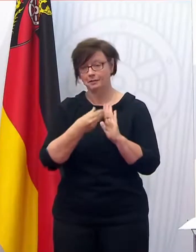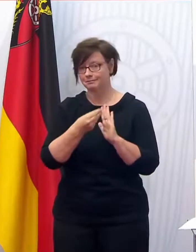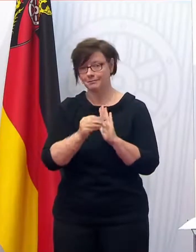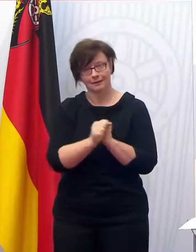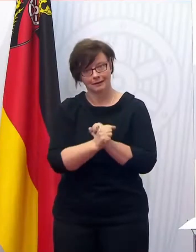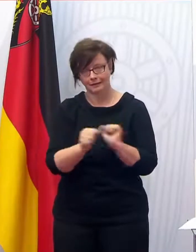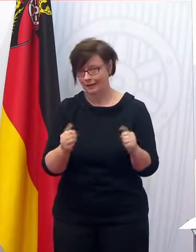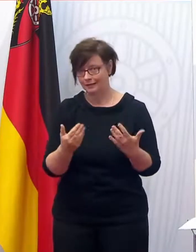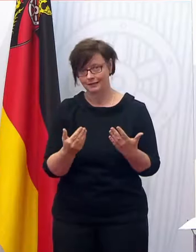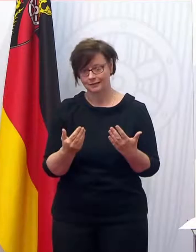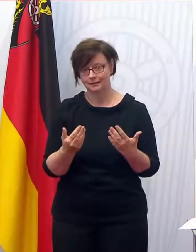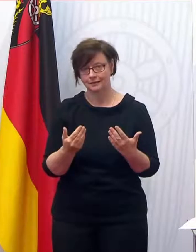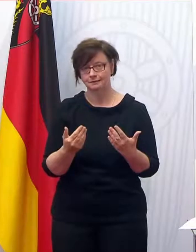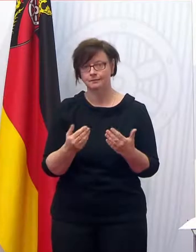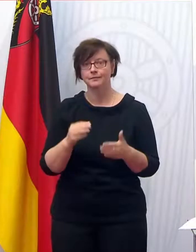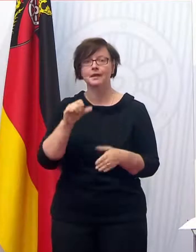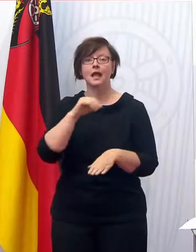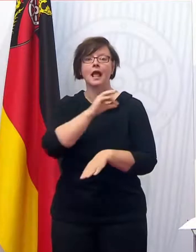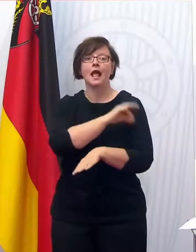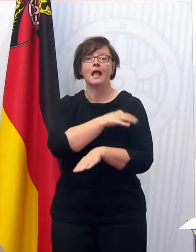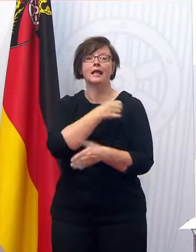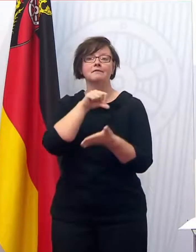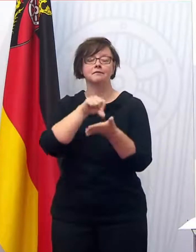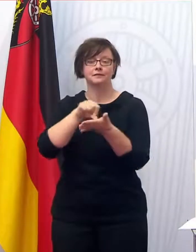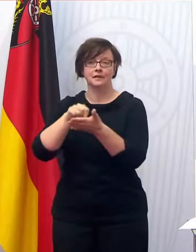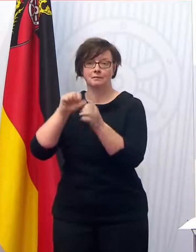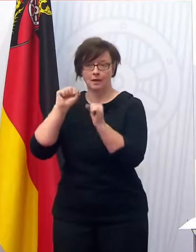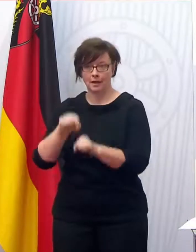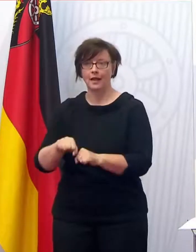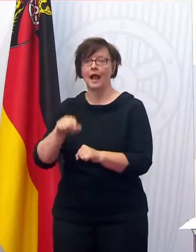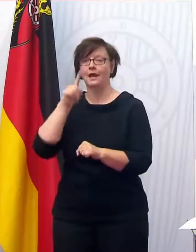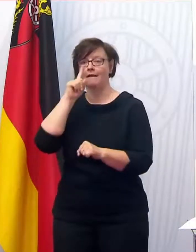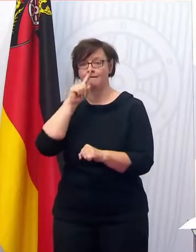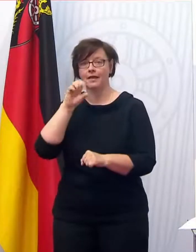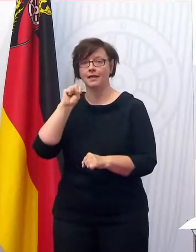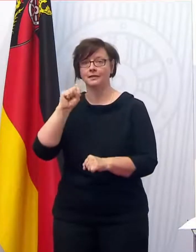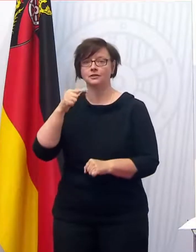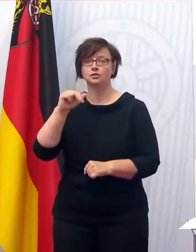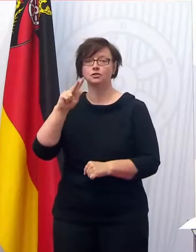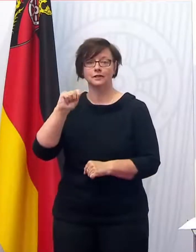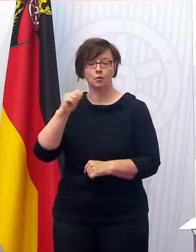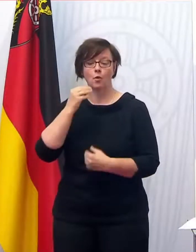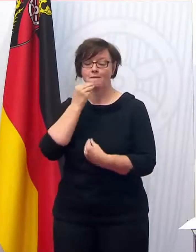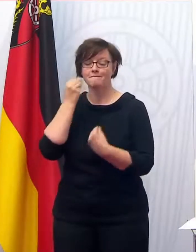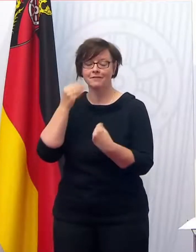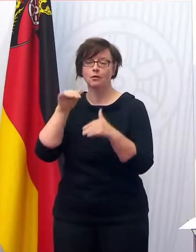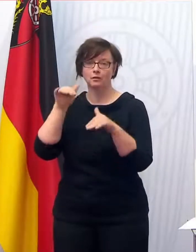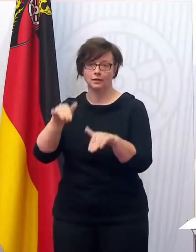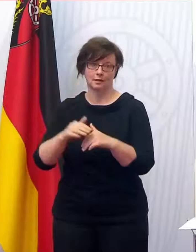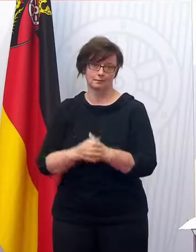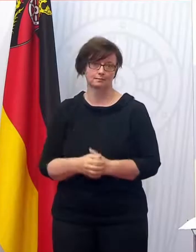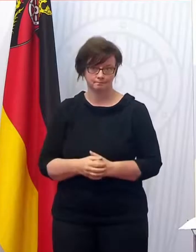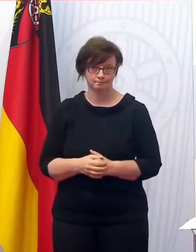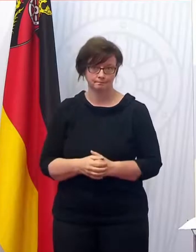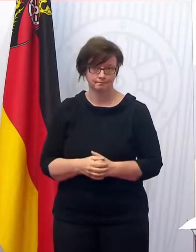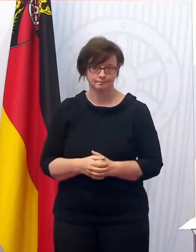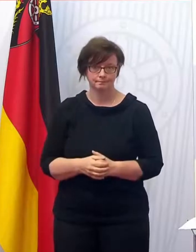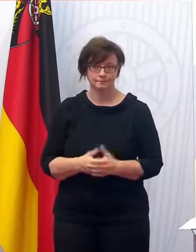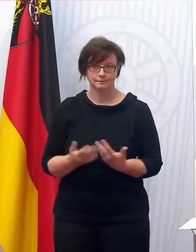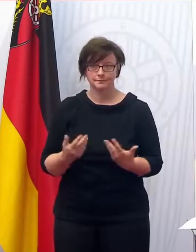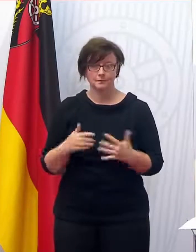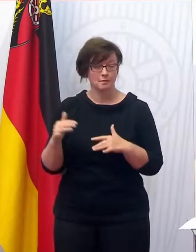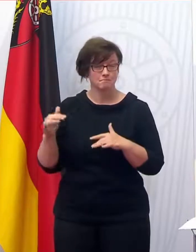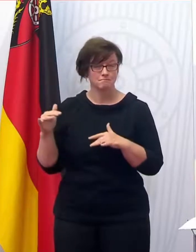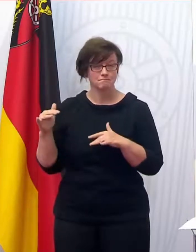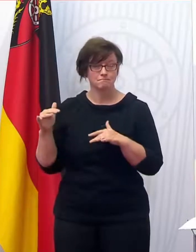werden. Wir können in den Impfzentren nämlich nur impfen, wenn eine Empfehlung der STIKO vorliegt. Ansonsten funktioniert das in diesem dann doch